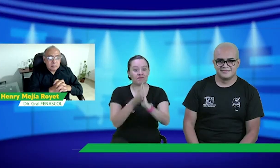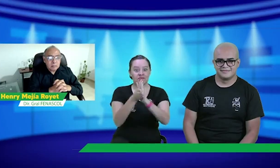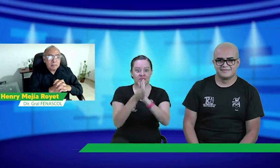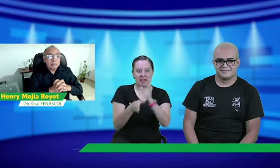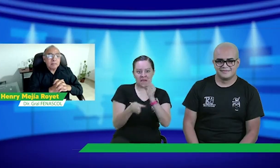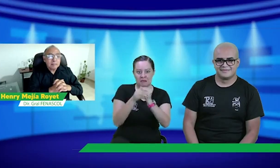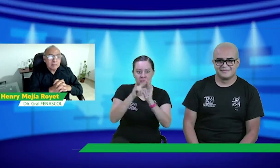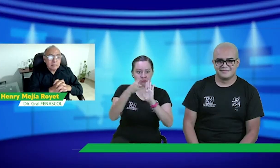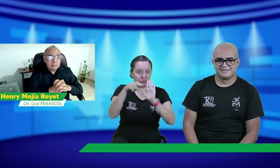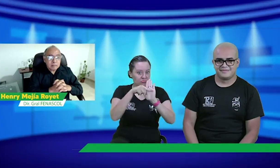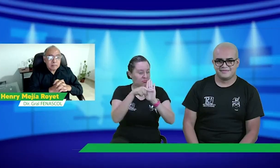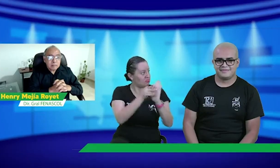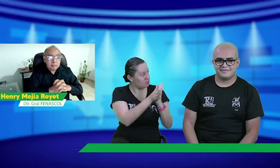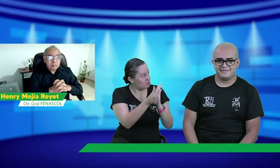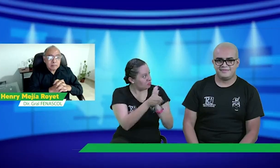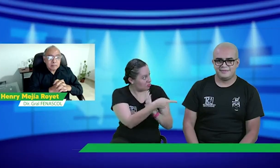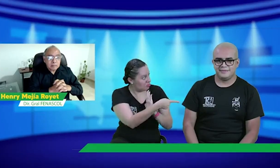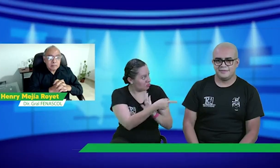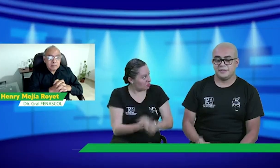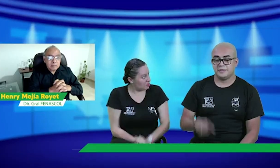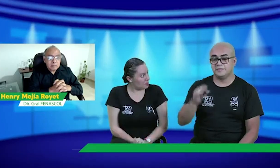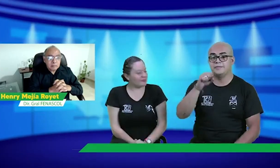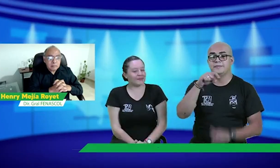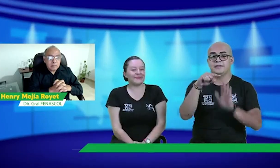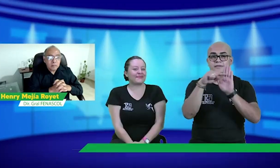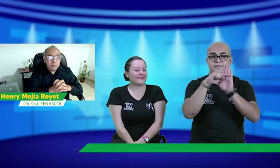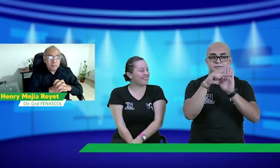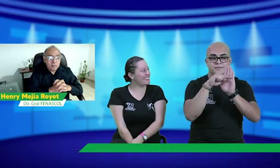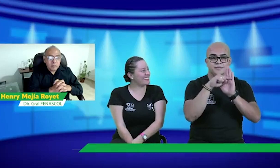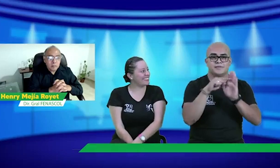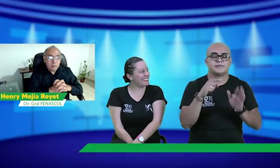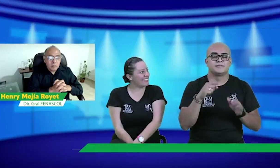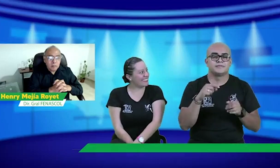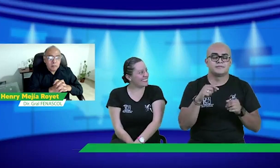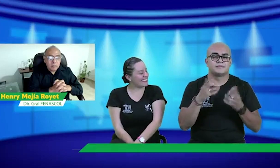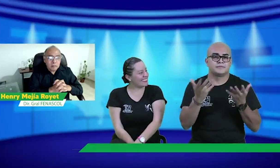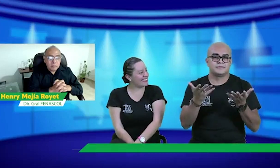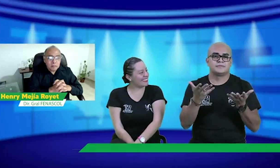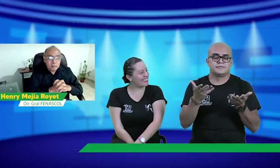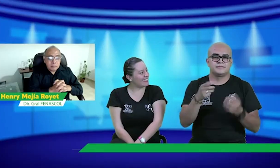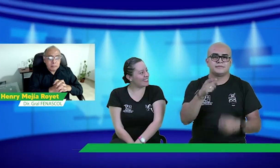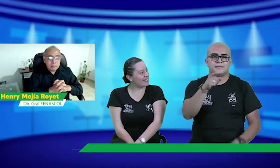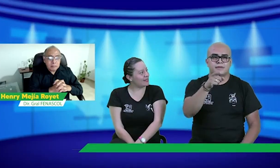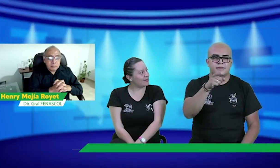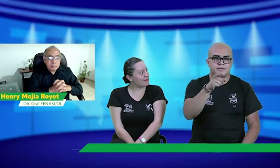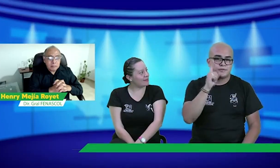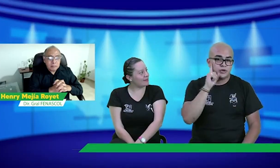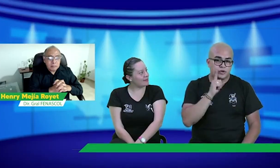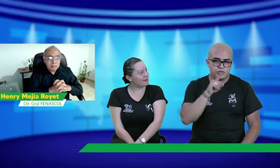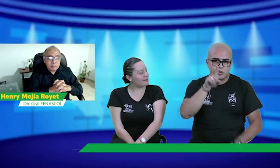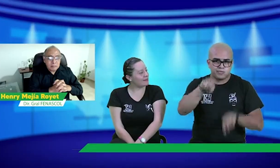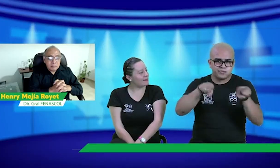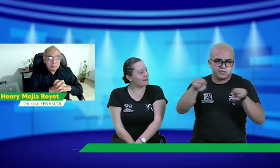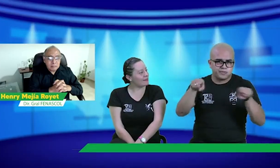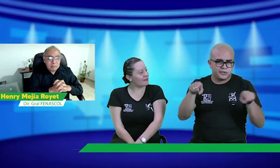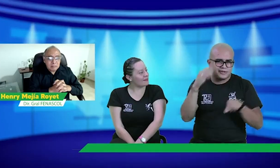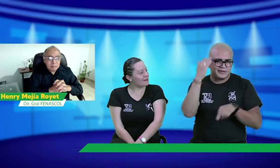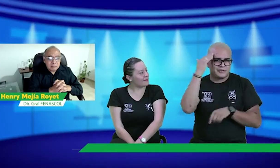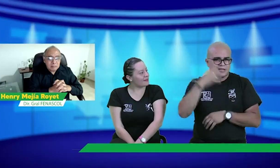etcétera, sobre nuestros productos. También quisiera, no sé si quieres contar algo negativo, dice Luis. Sí, algo negativo es que, bueno, las personas